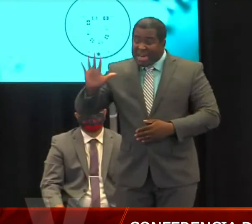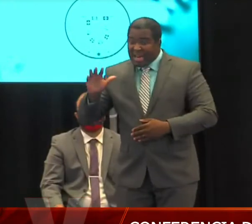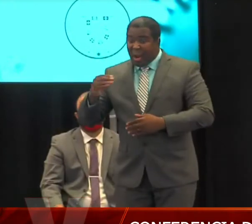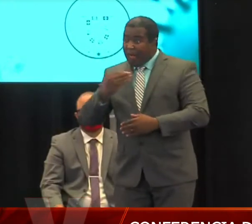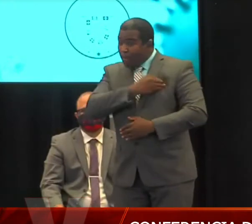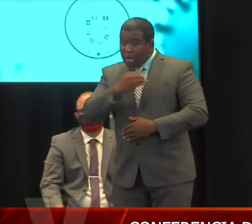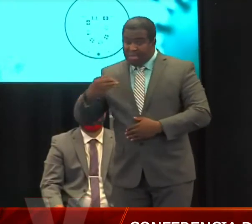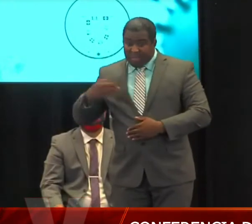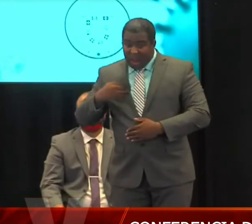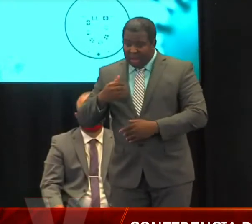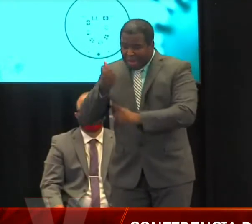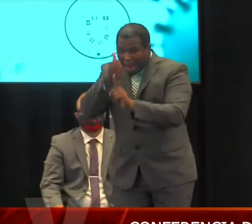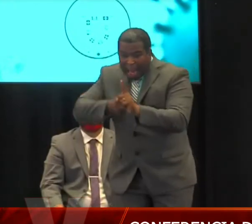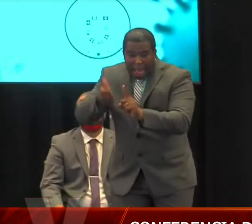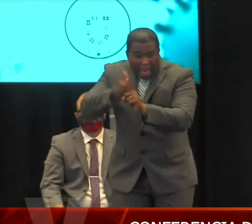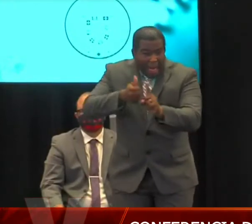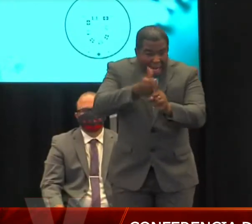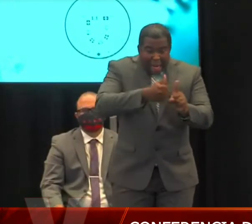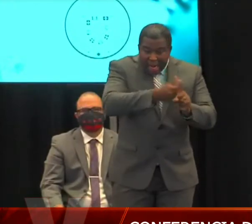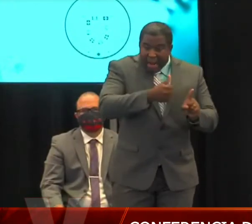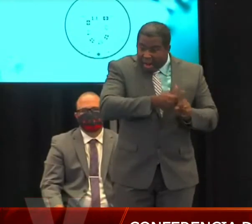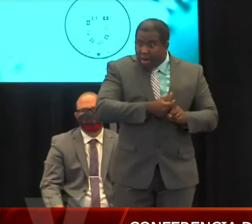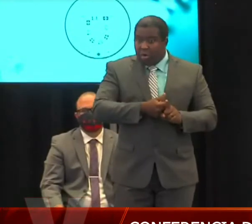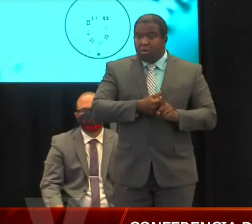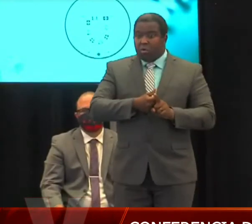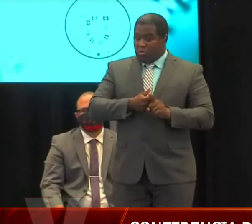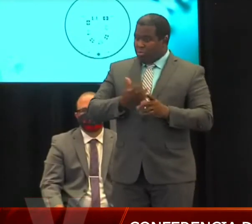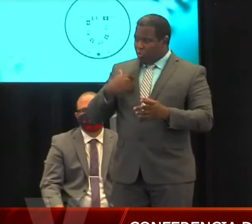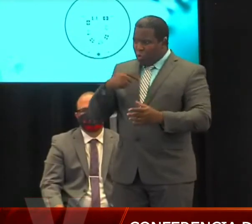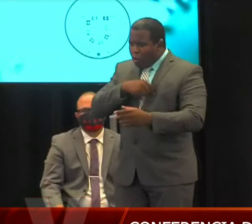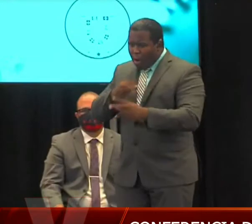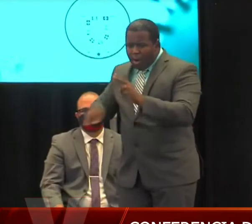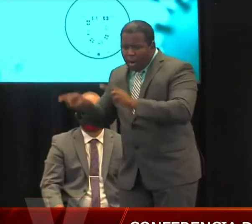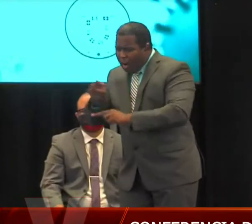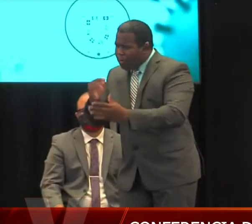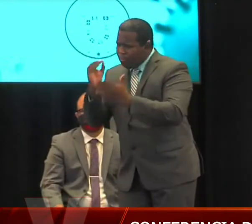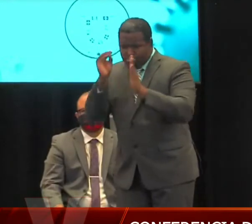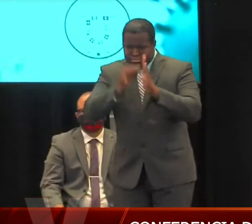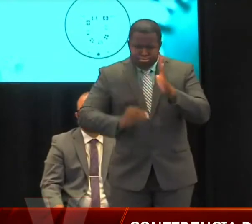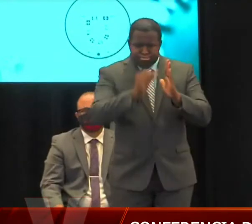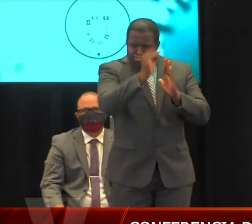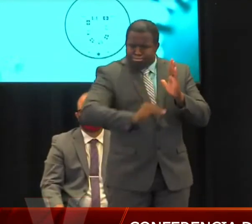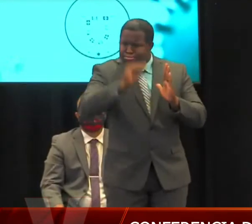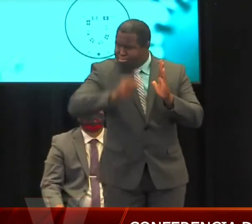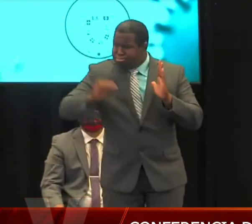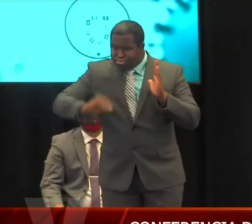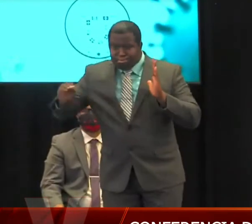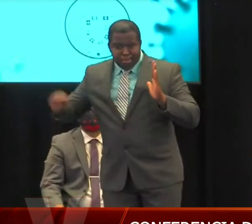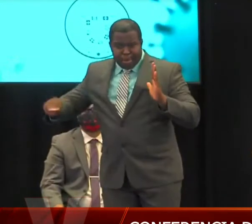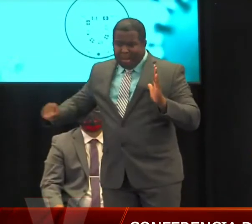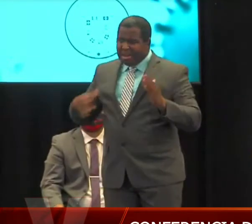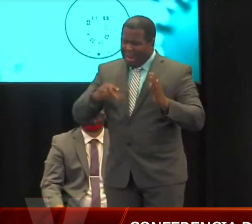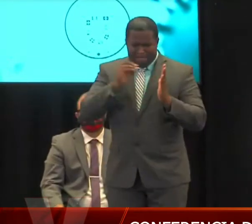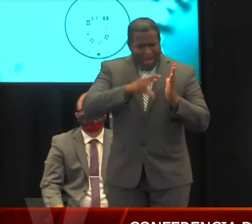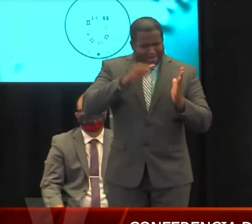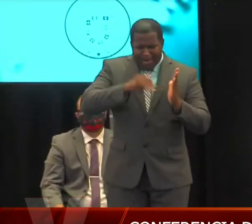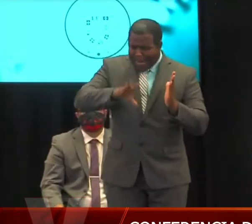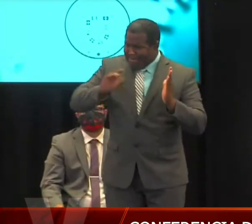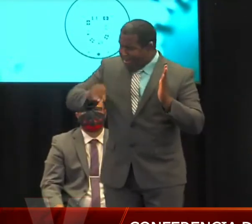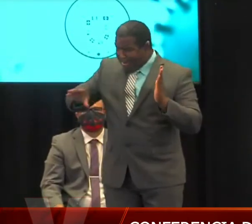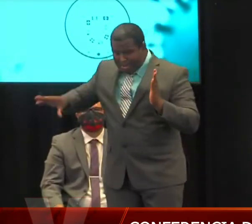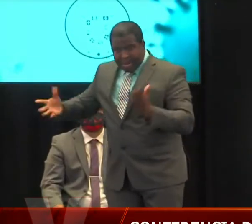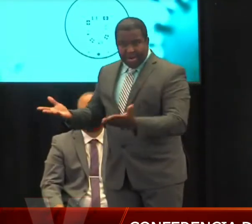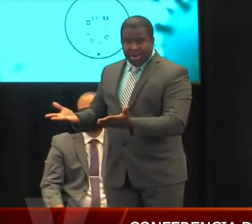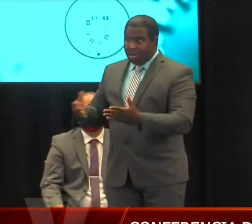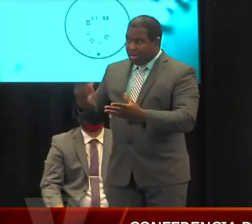discutiendo para insertarlo, pero presentan data contundente de 144 brotes a través de Puerto Rico, el cuestionamiento que se estaba haciendo rastreo,